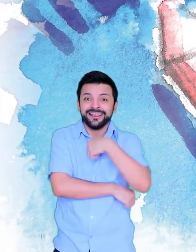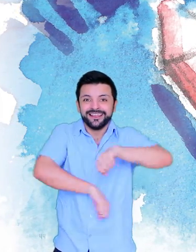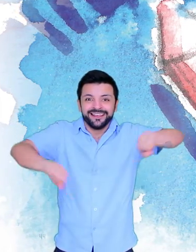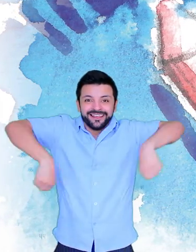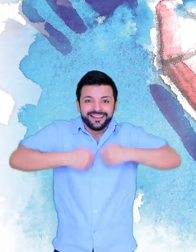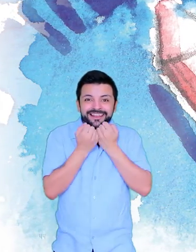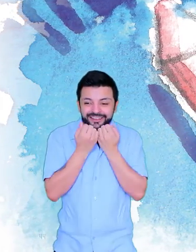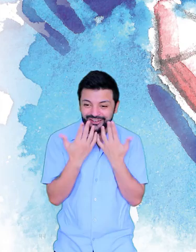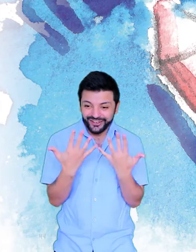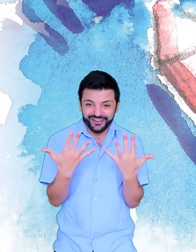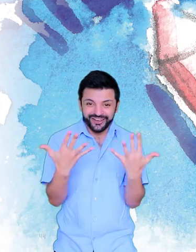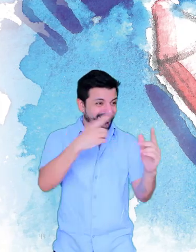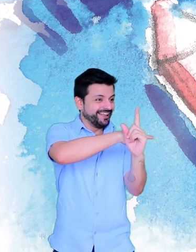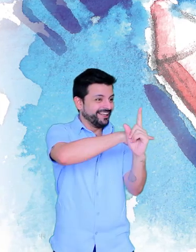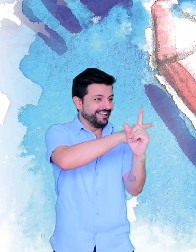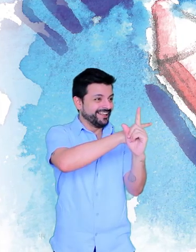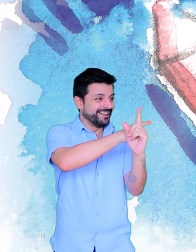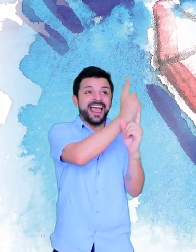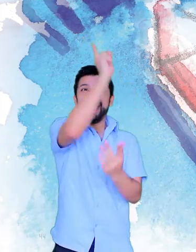Giz de cera no ponteiro das horas